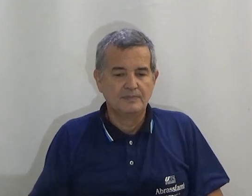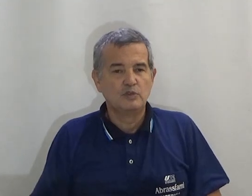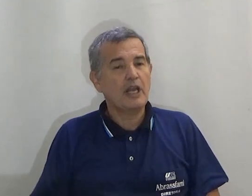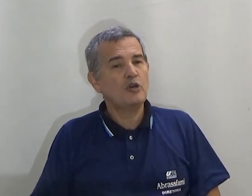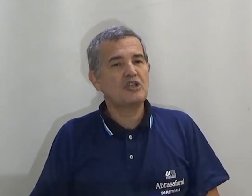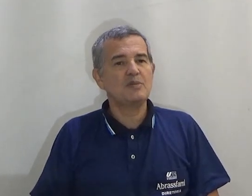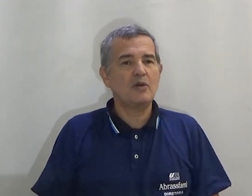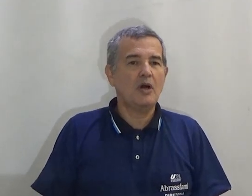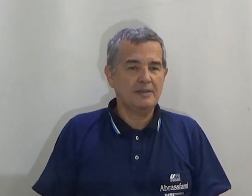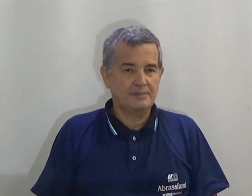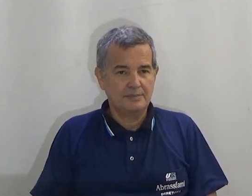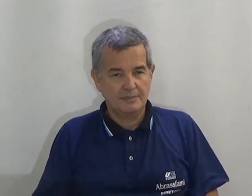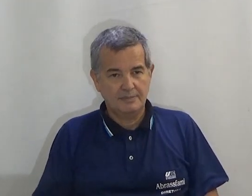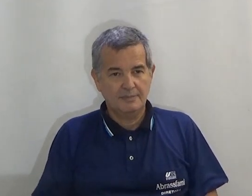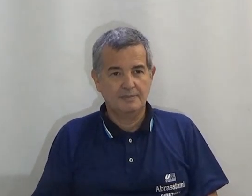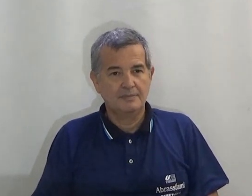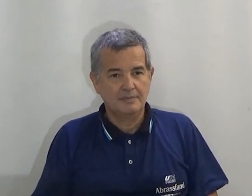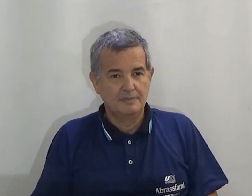O que é que nós temos agora?